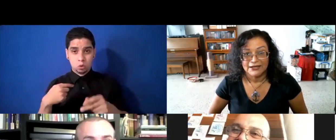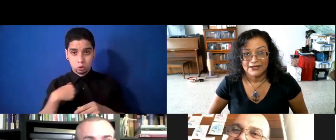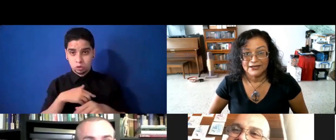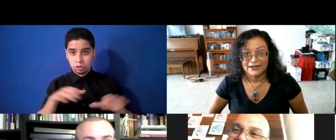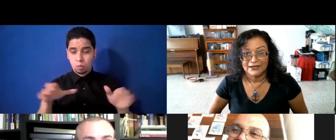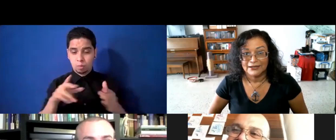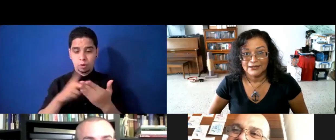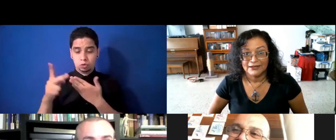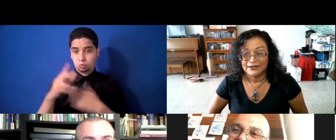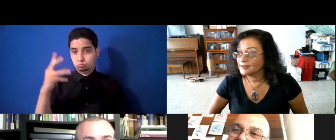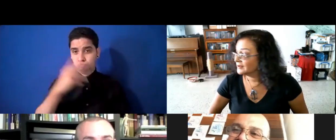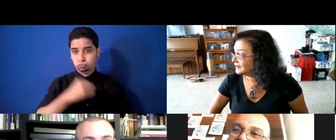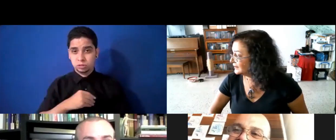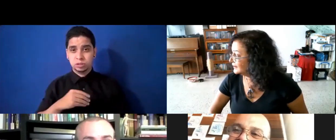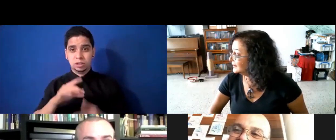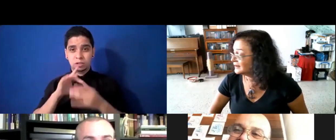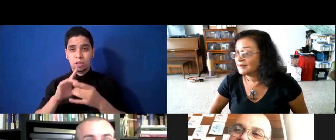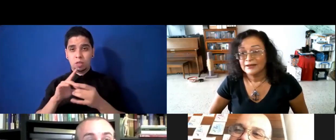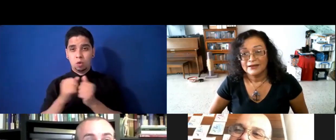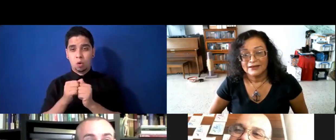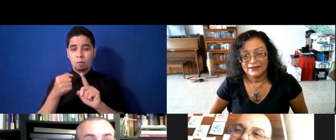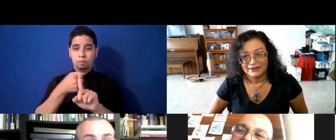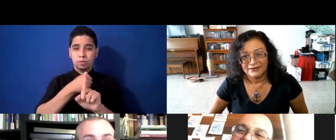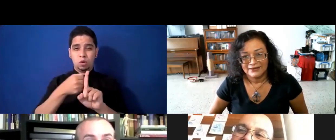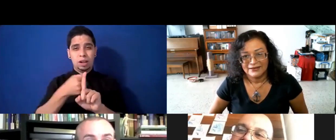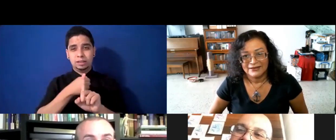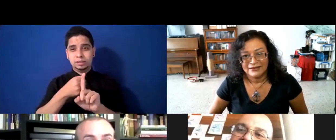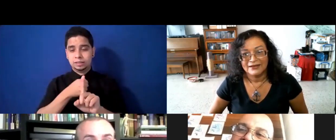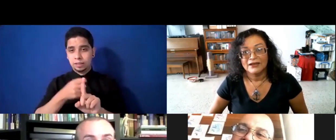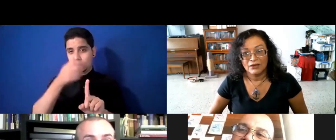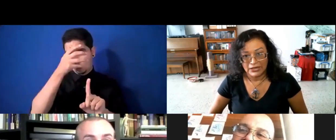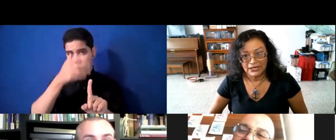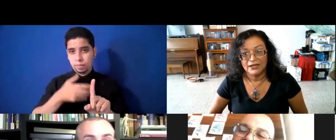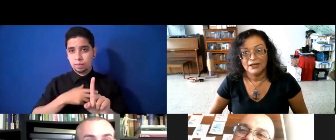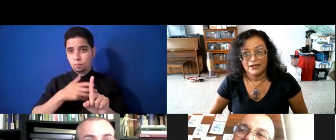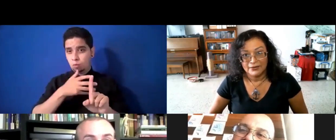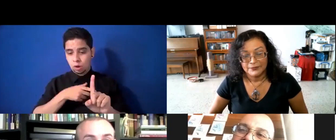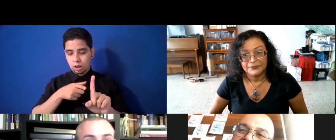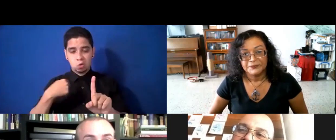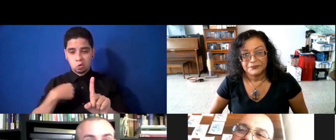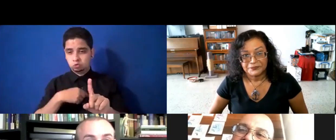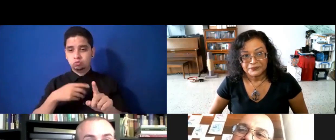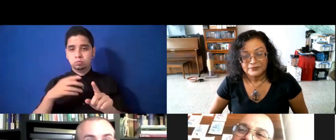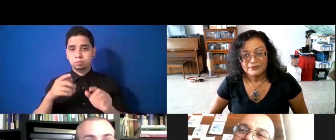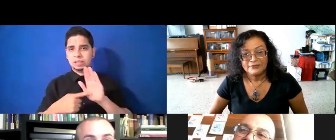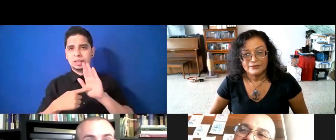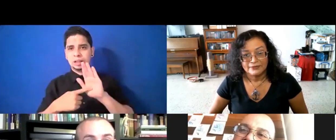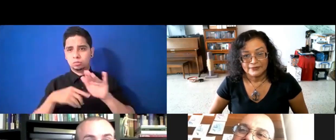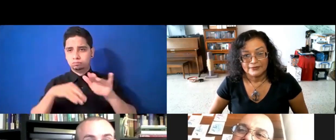violencia de género, sobre prevención de violencia de género. Vamos a estar haciendo unas presentaciones que se